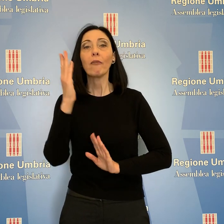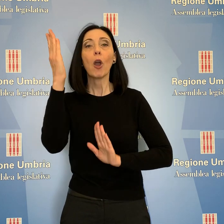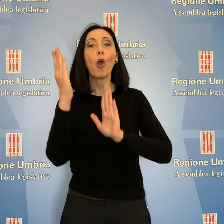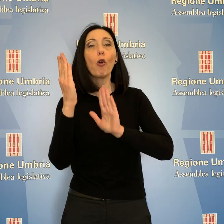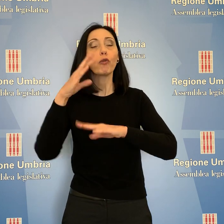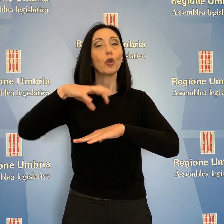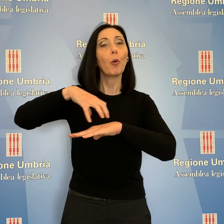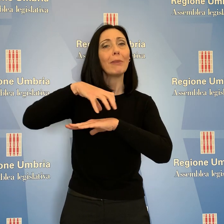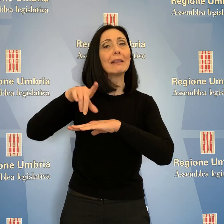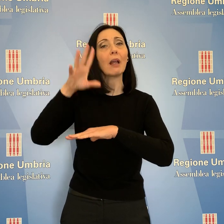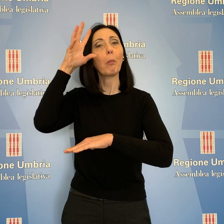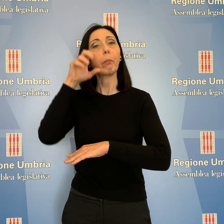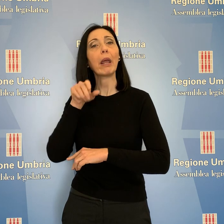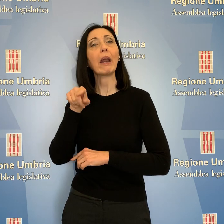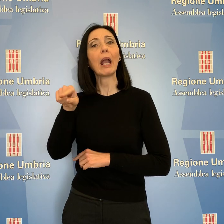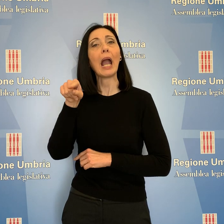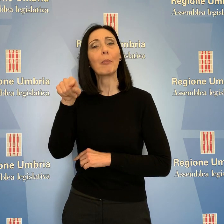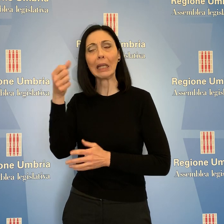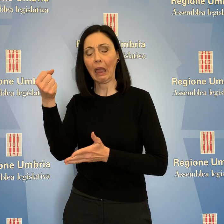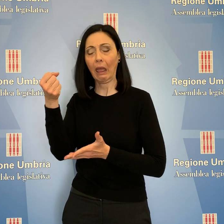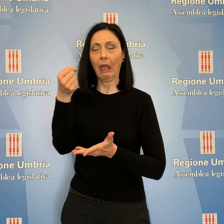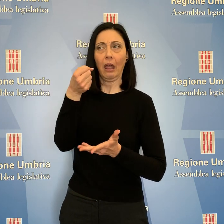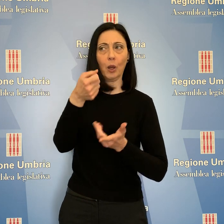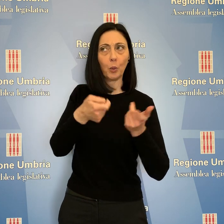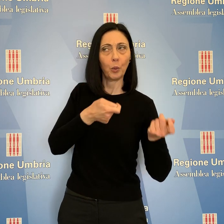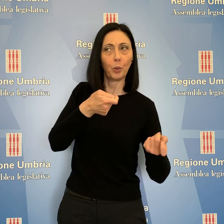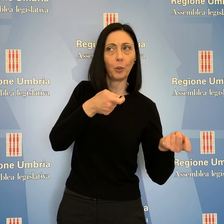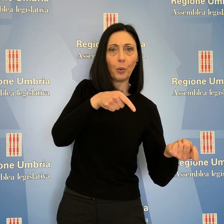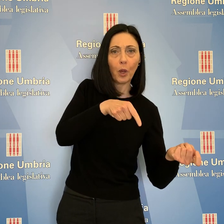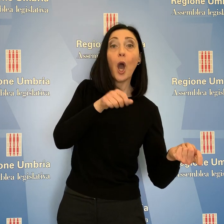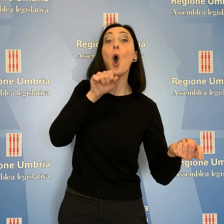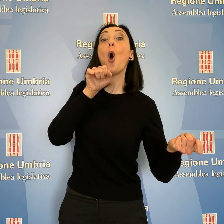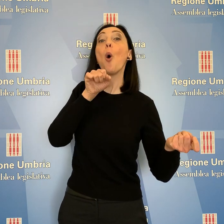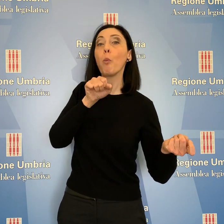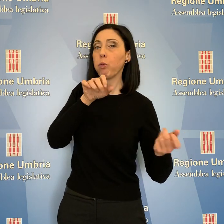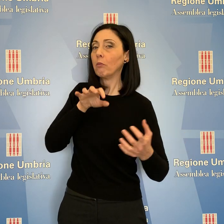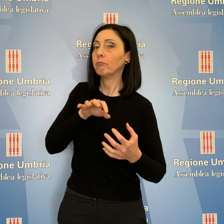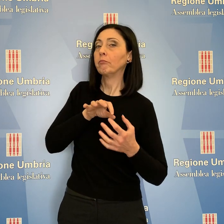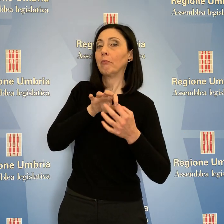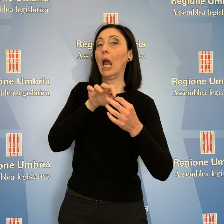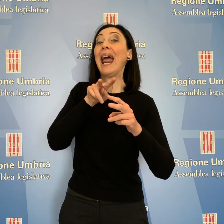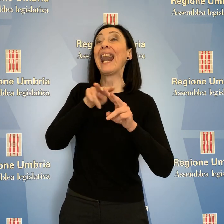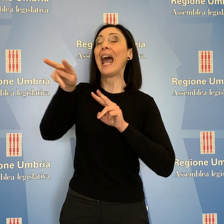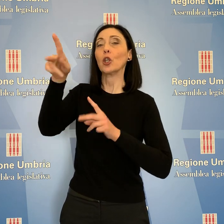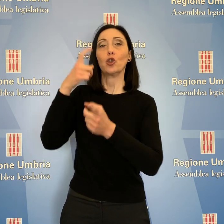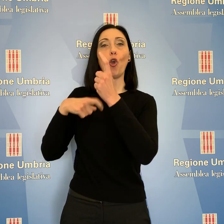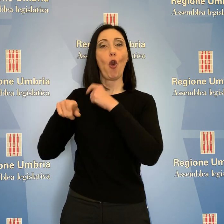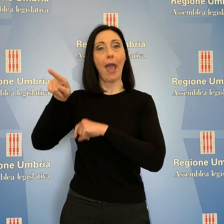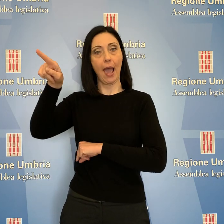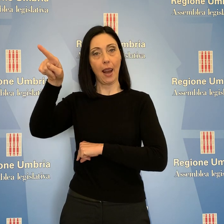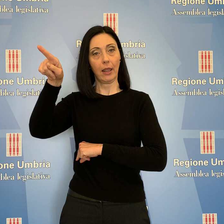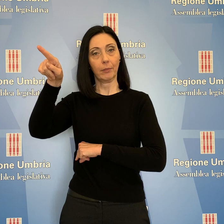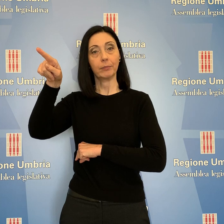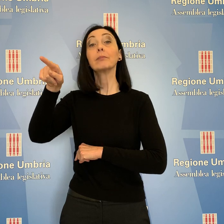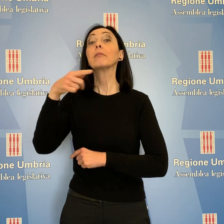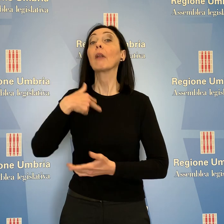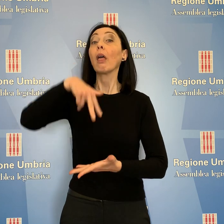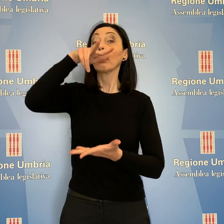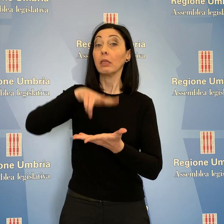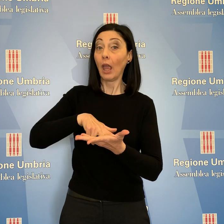il Ministero per capire quanto delle risorse spese può essere imputato alle risorse nazionali. Alcune delibere della giunta, ha detto